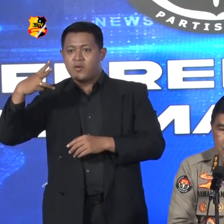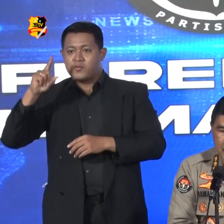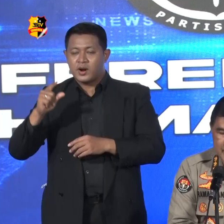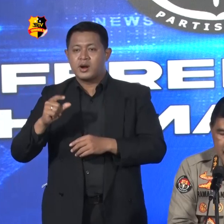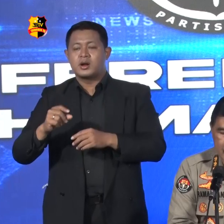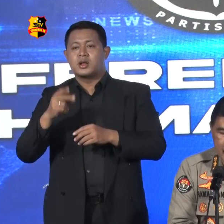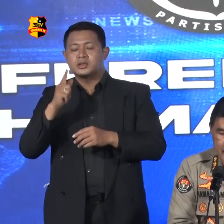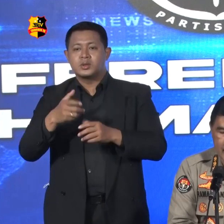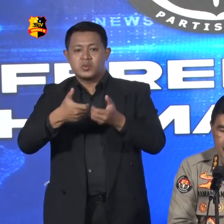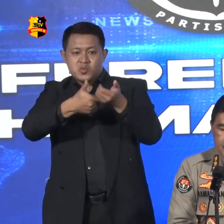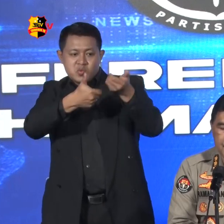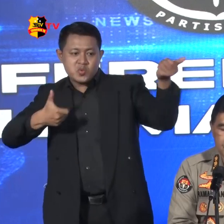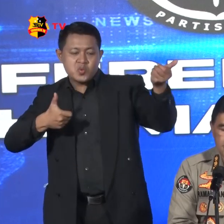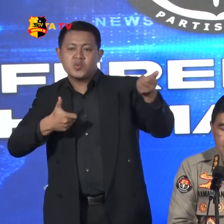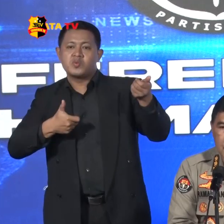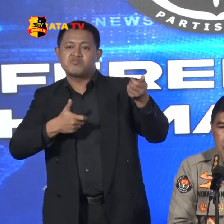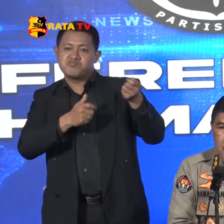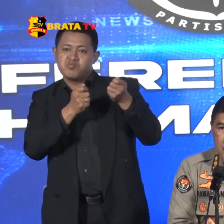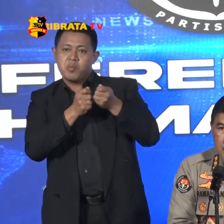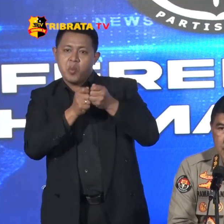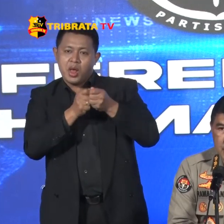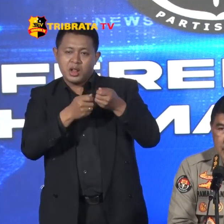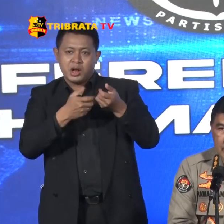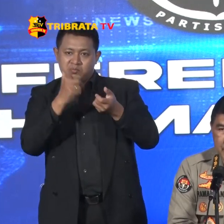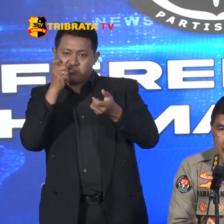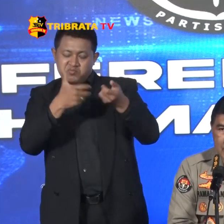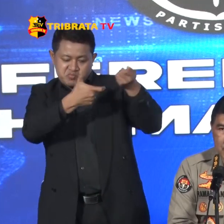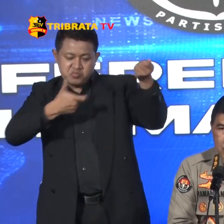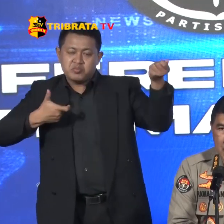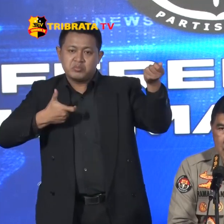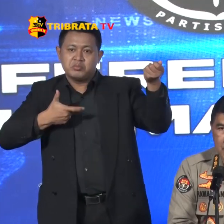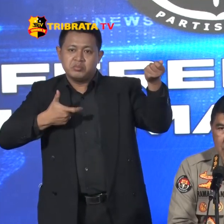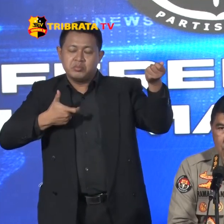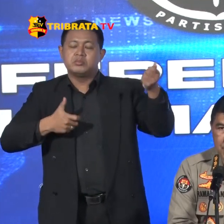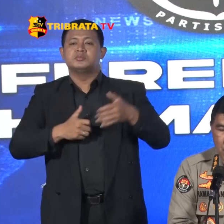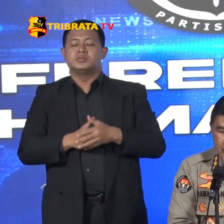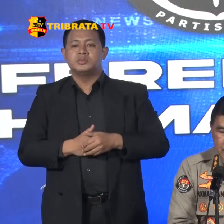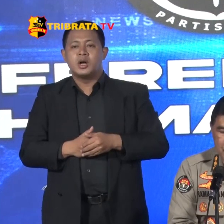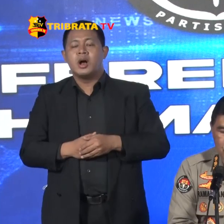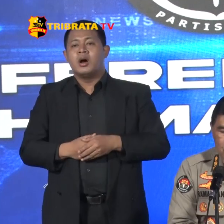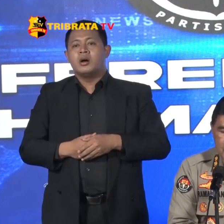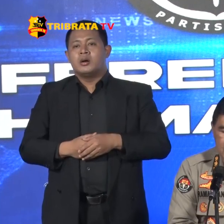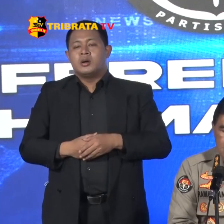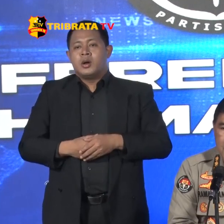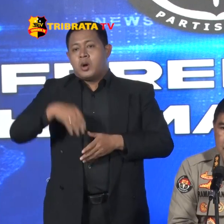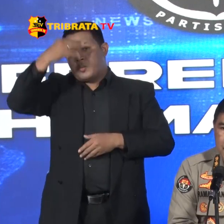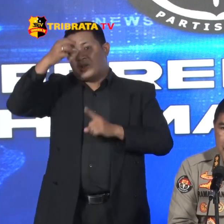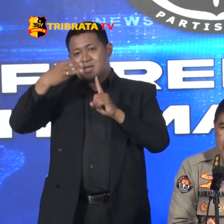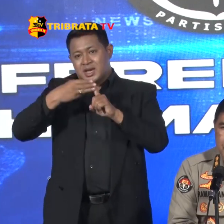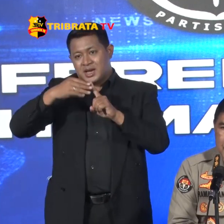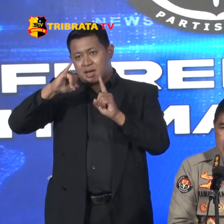laras panjang rakitan Yang diberitakan sebelumnya Bahwa Polres Bintuni